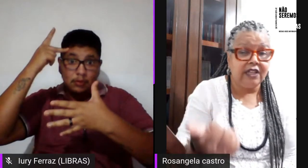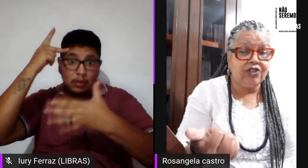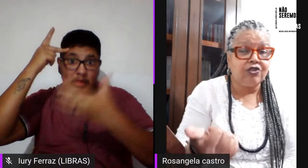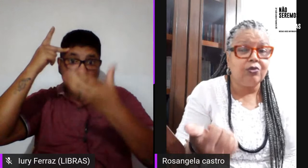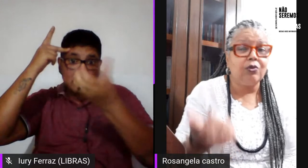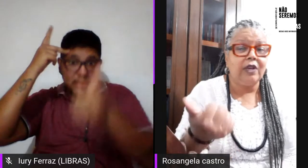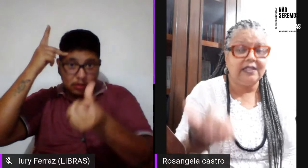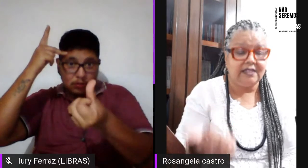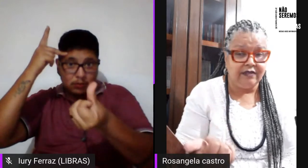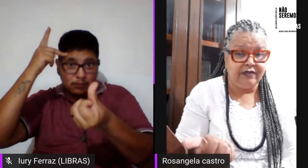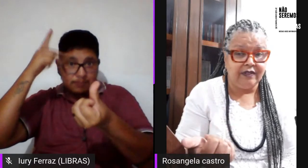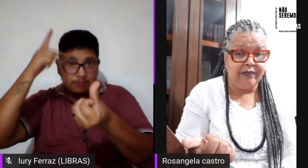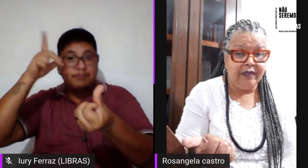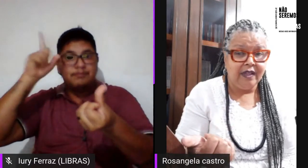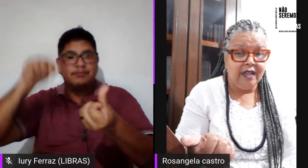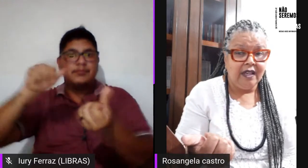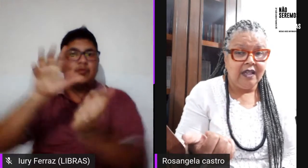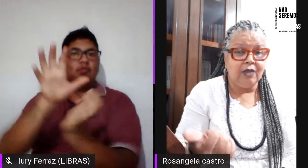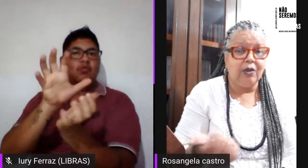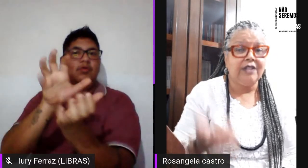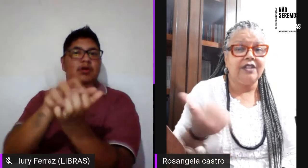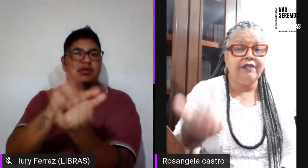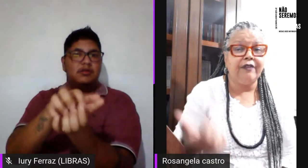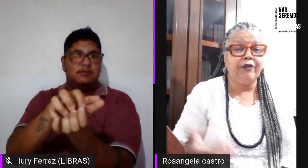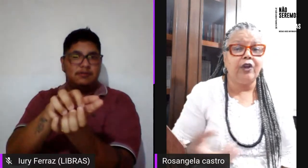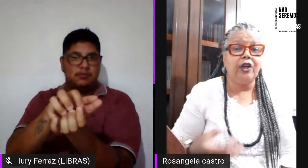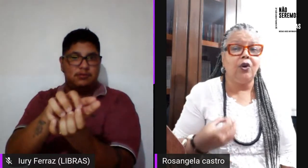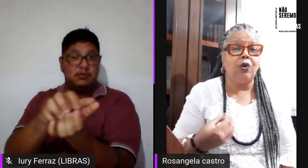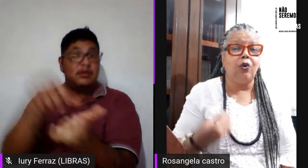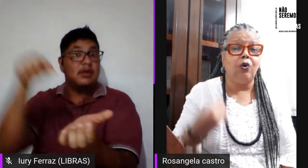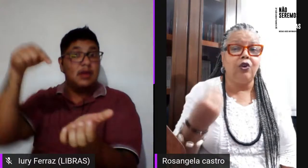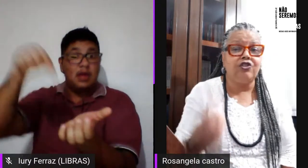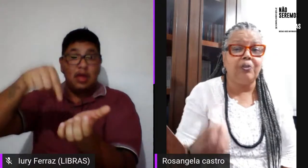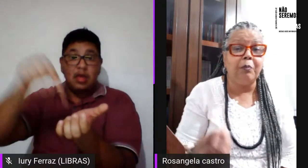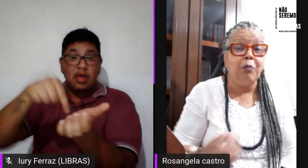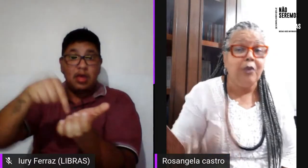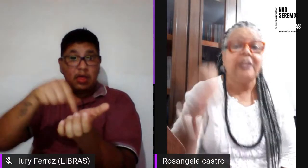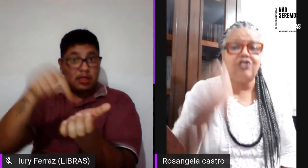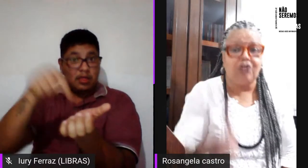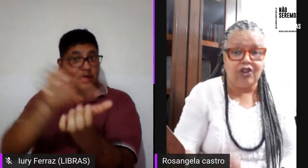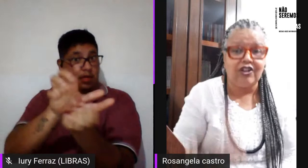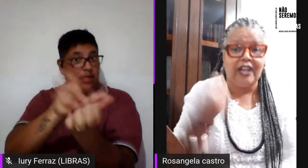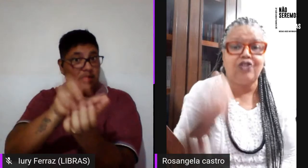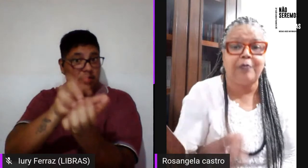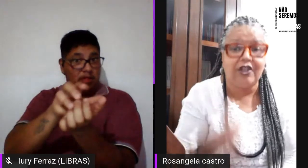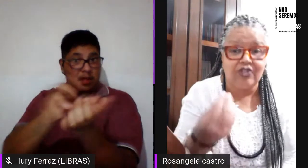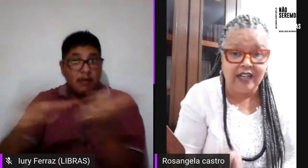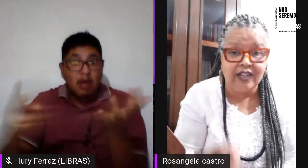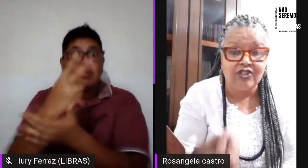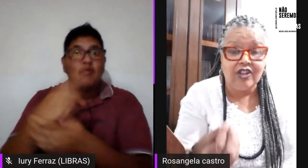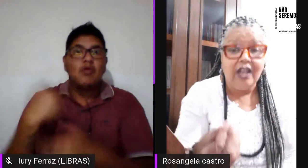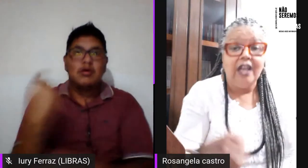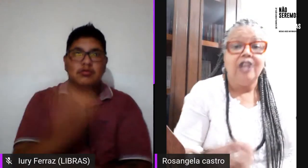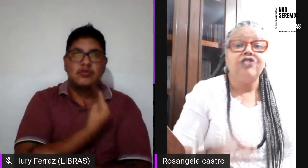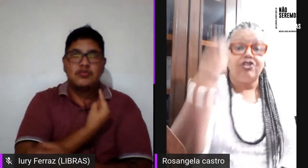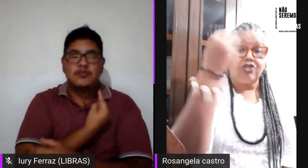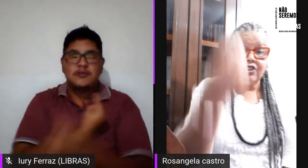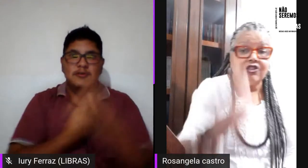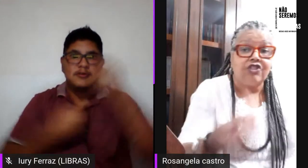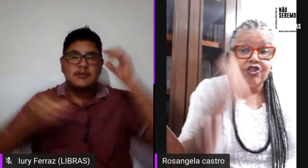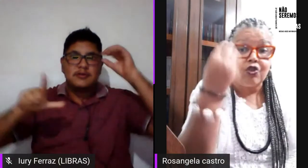sexto no Recife, que o Recife foi onde muitas de nós lésbicas negras